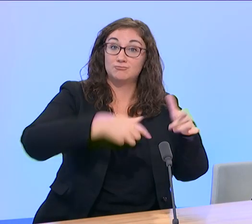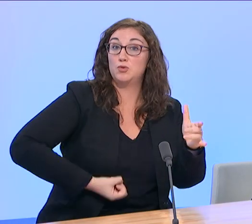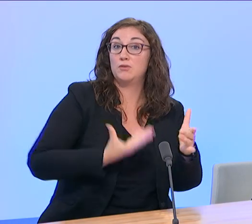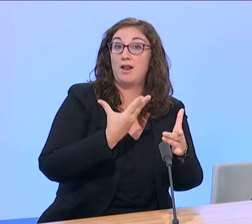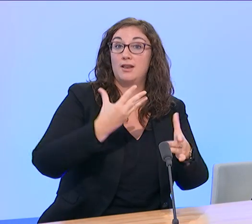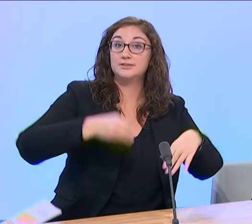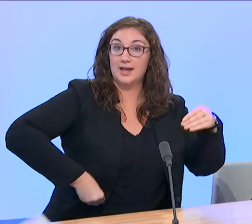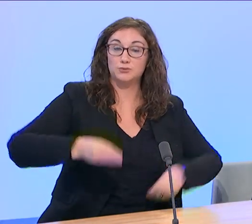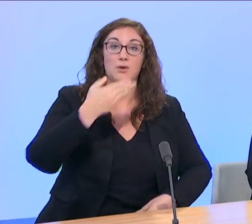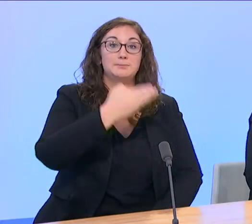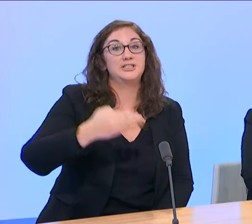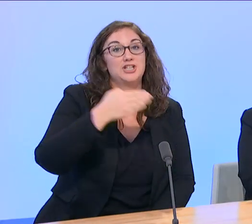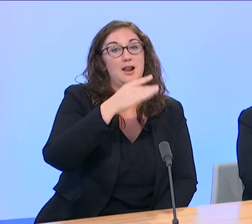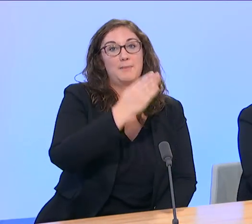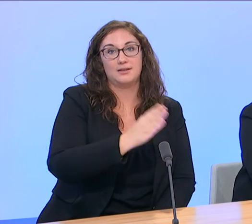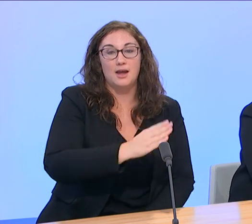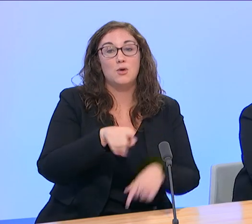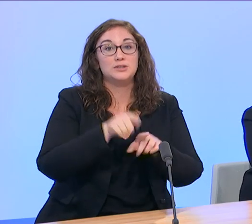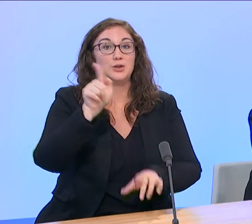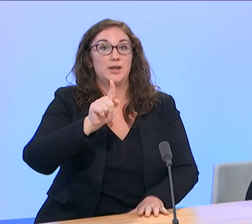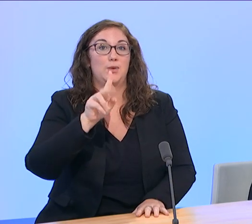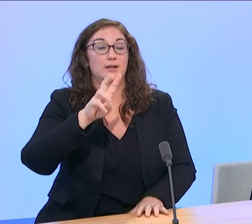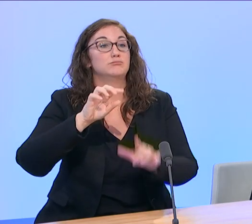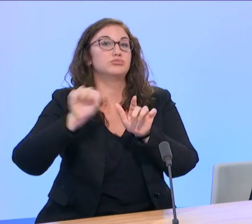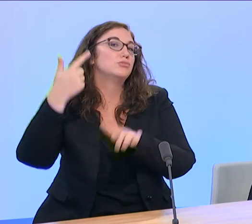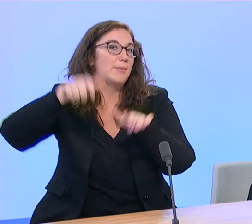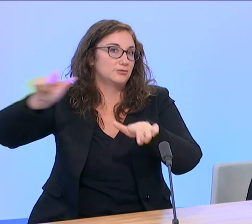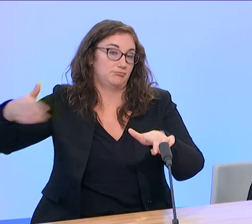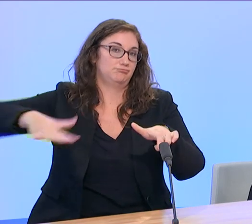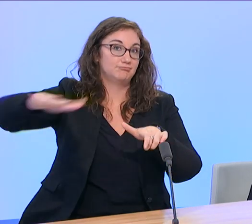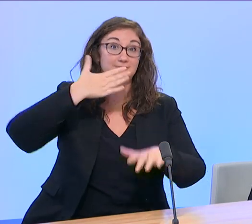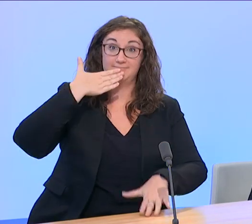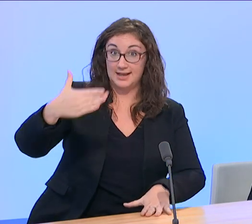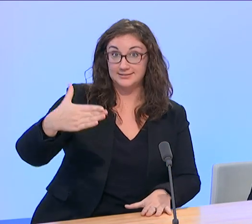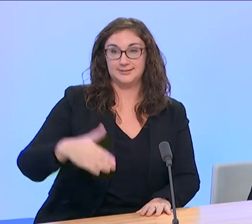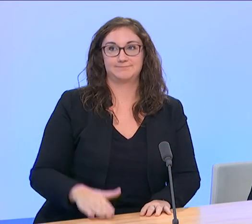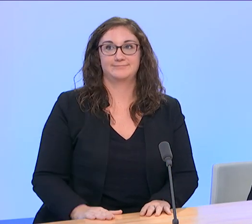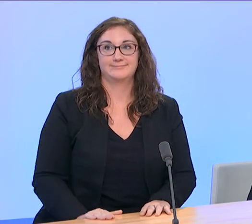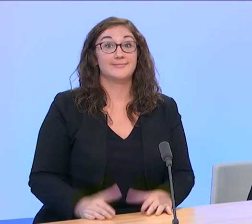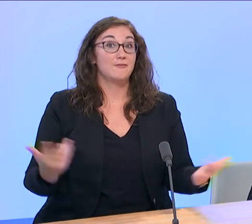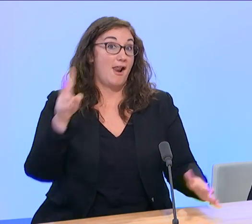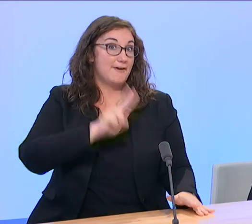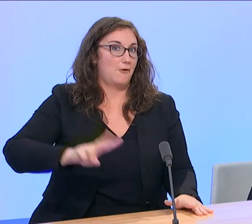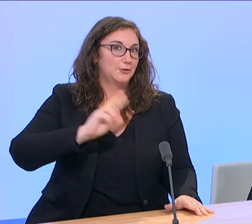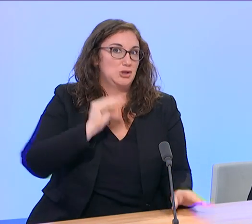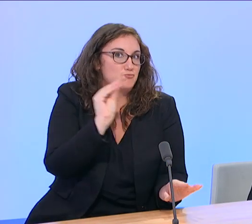notamment Michel Barthens, Olivier Brumelot et Guénolé Sanky. Ce programme n'aurait pu voir le jour. Merci les gars, c'est vendredi. Je me permets un petit bisou. Voilà.